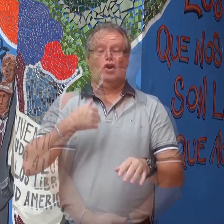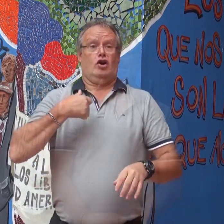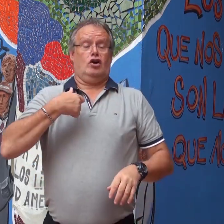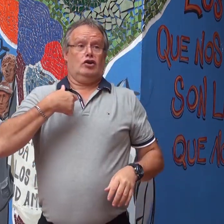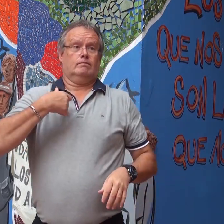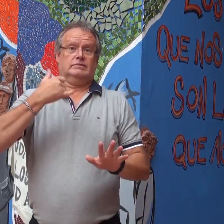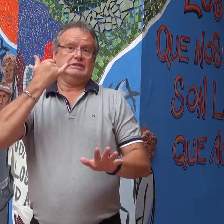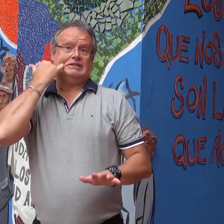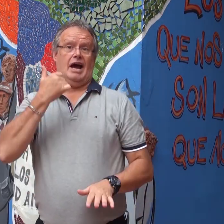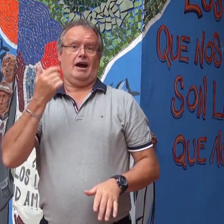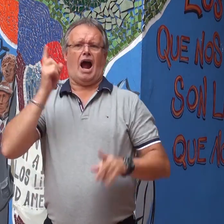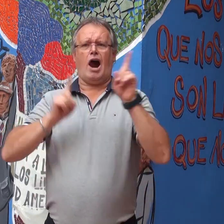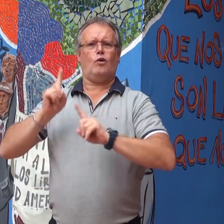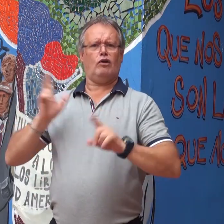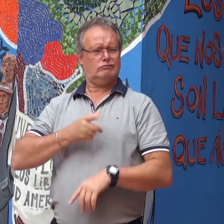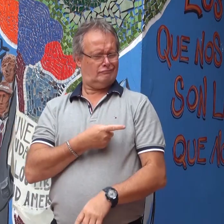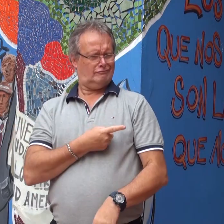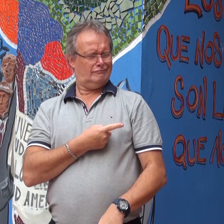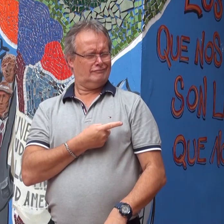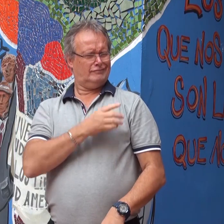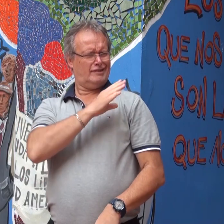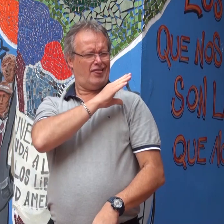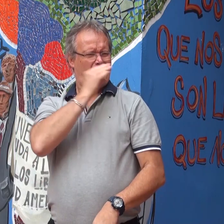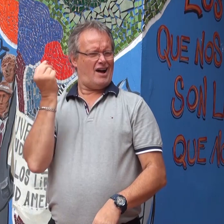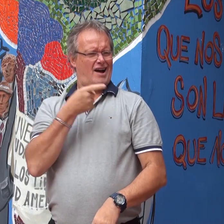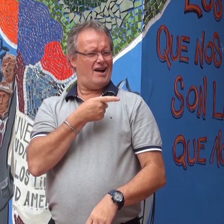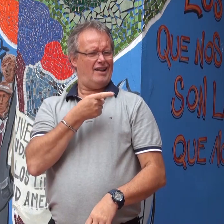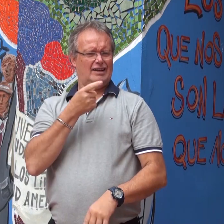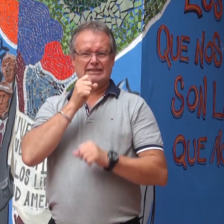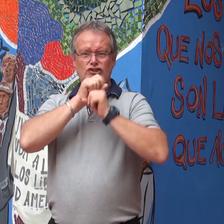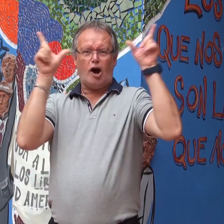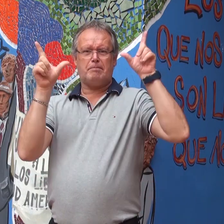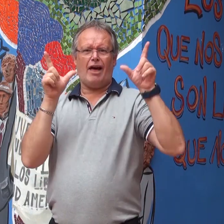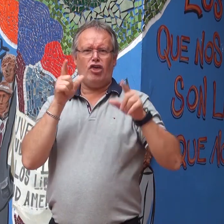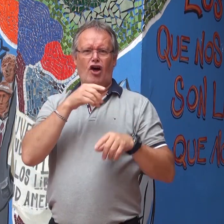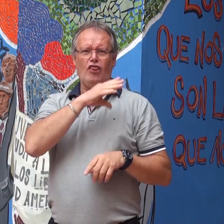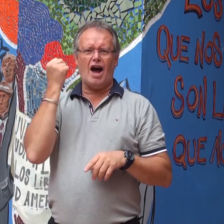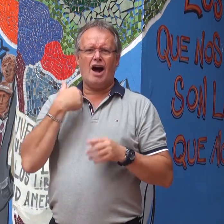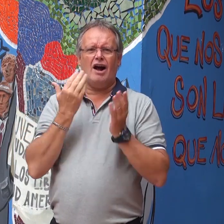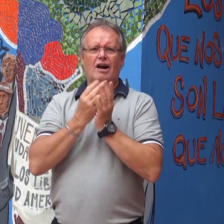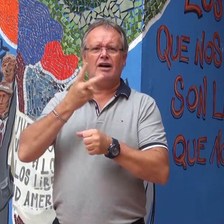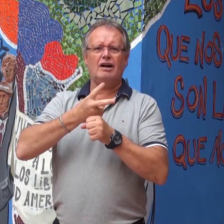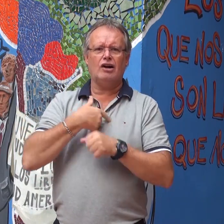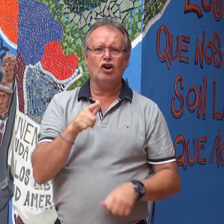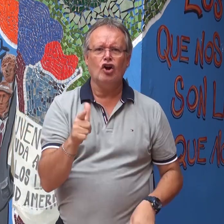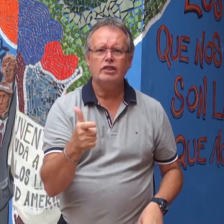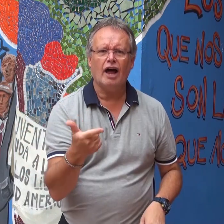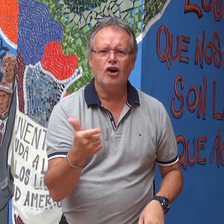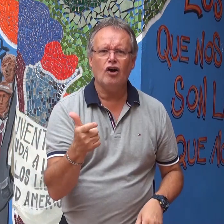Sí, sí, sí, algunos estaban sorprendidos sobre mí. Daniel no tiene el título secundario. Si bien yo sé